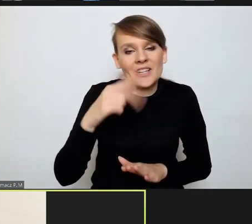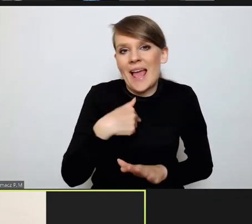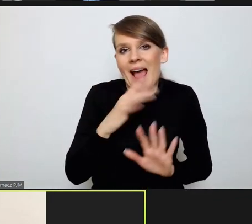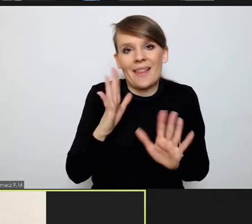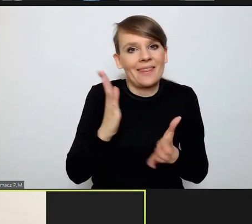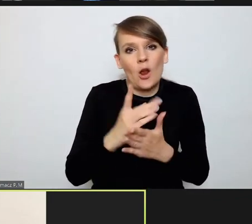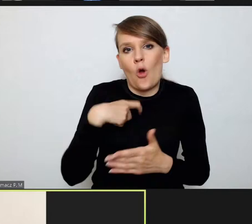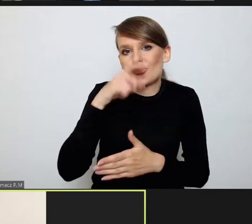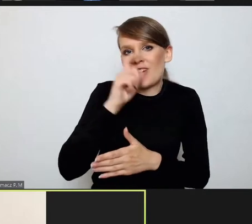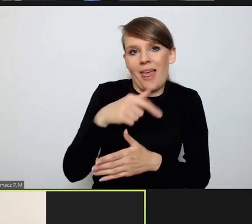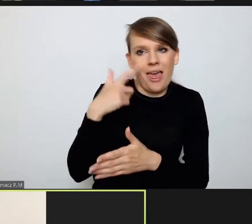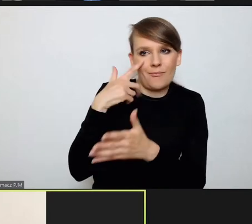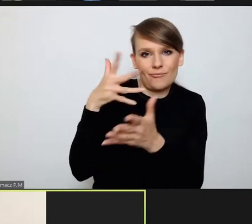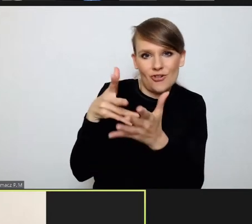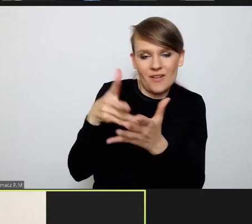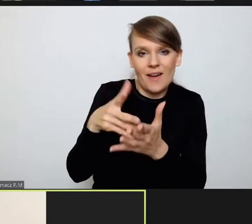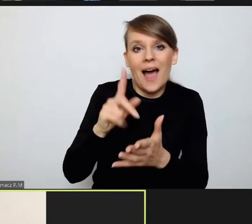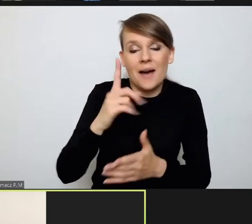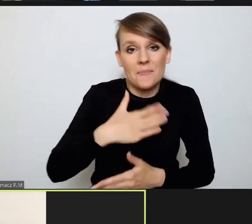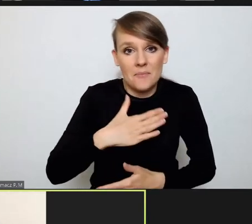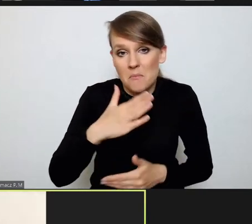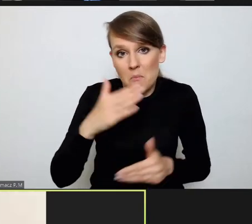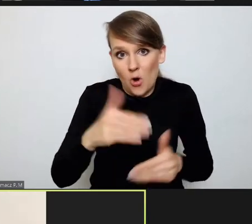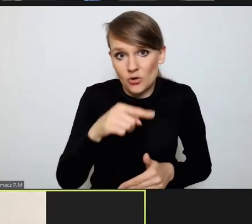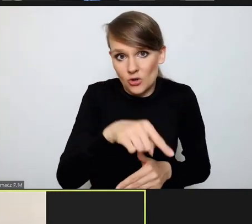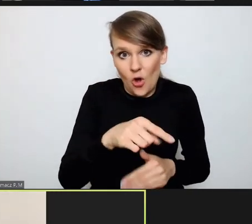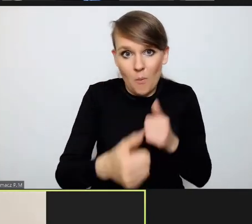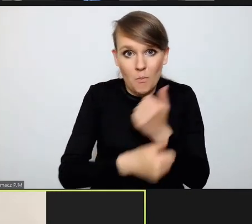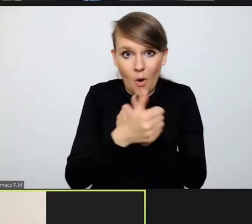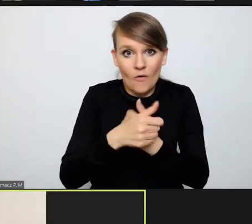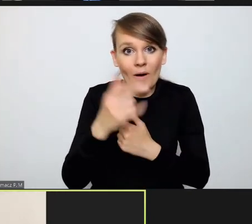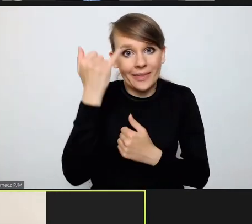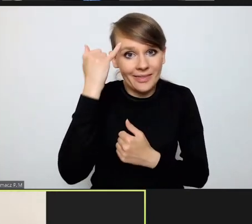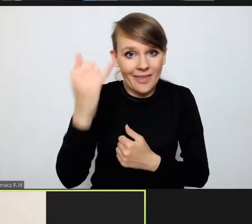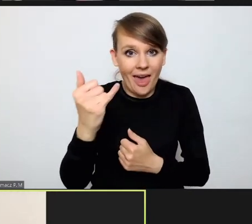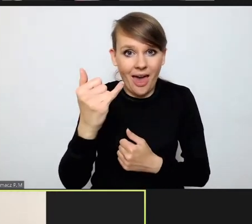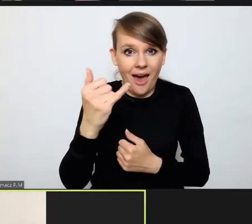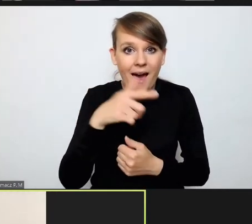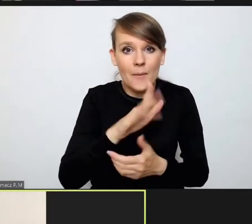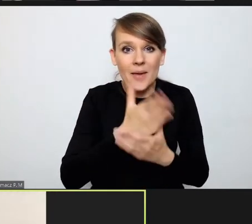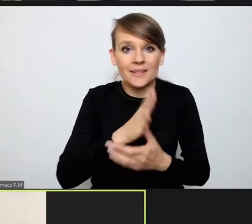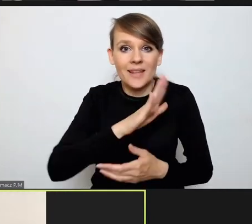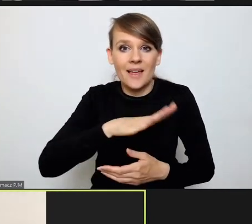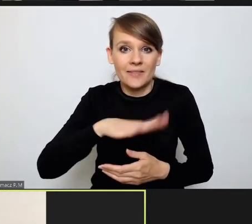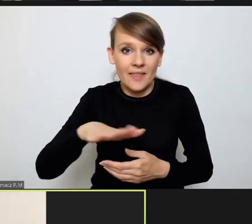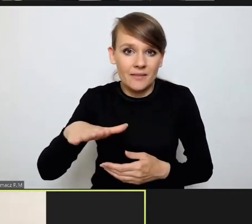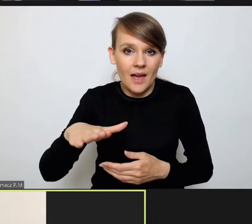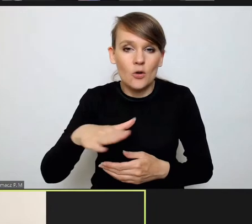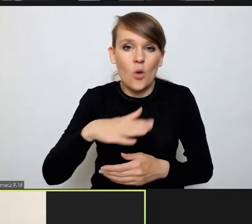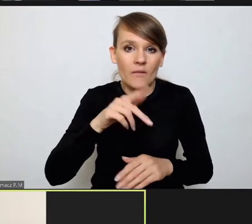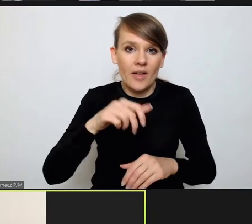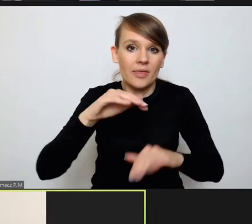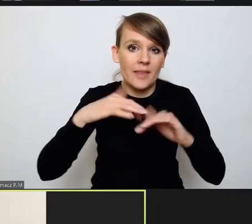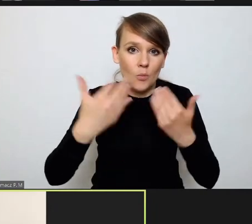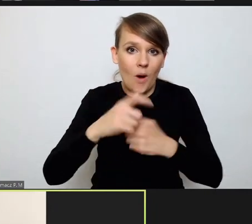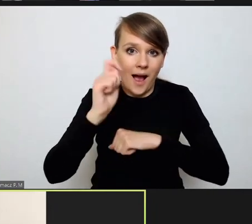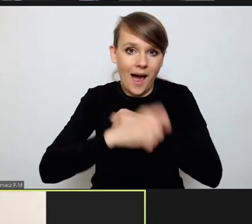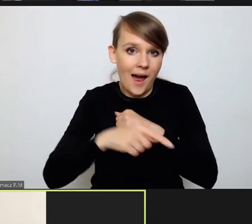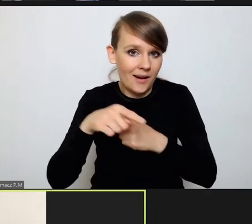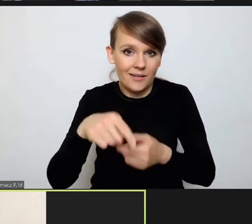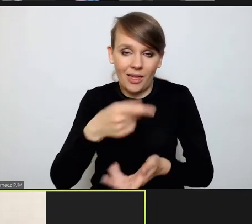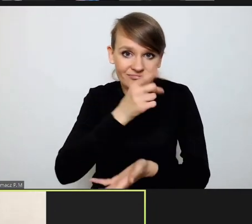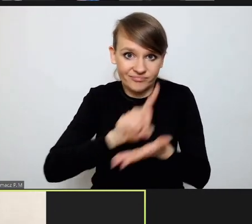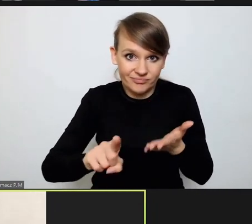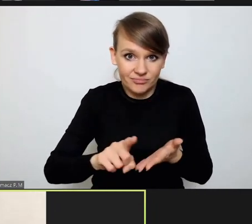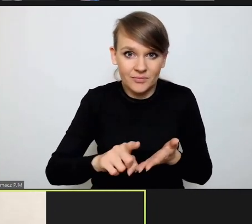przyczyną klęski tej idei Międzynarodowego Trybunału Karnego. Co nam mam na myśli?